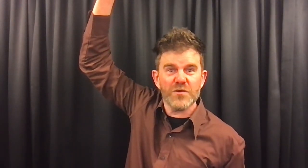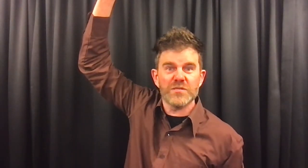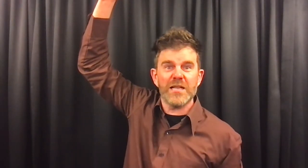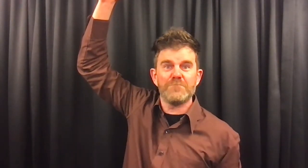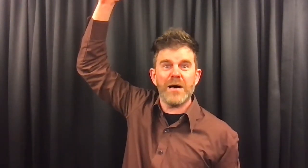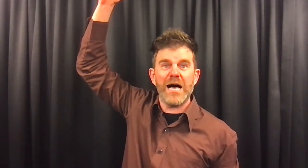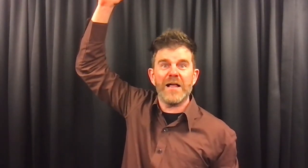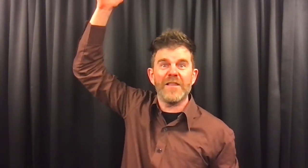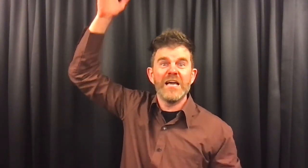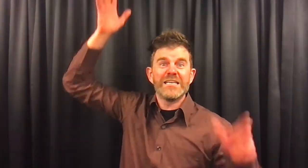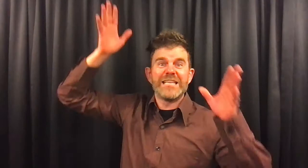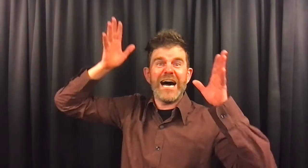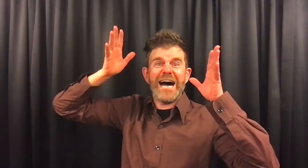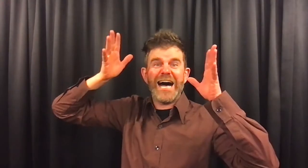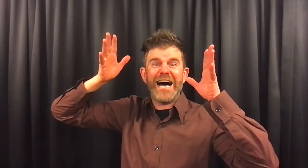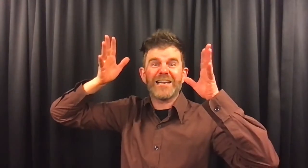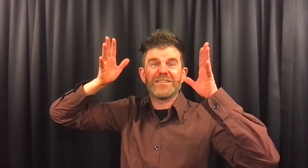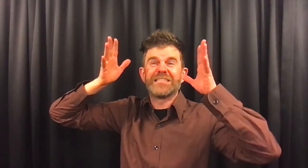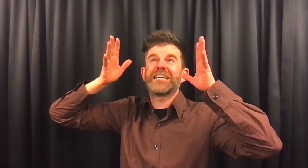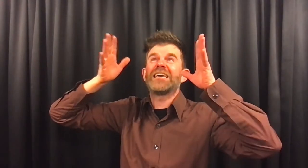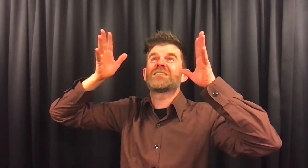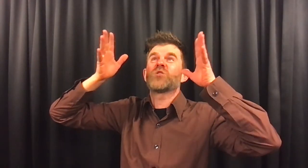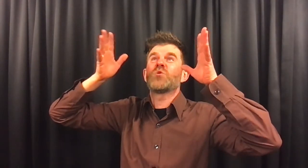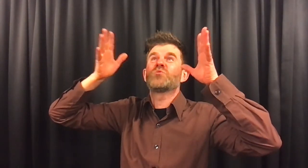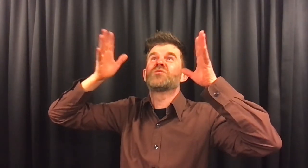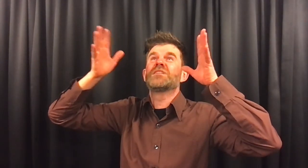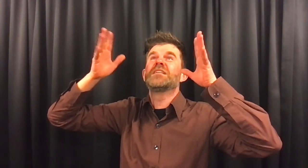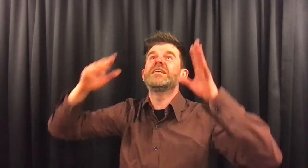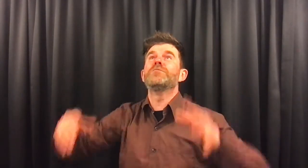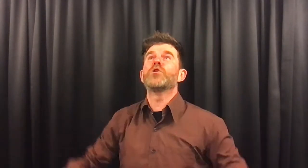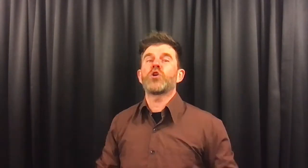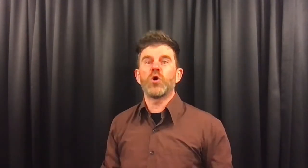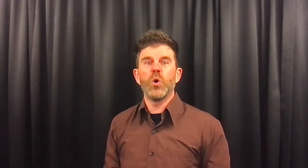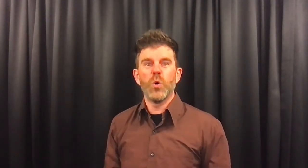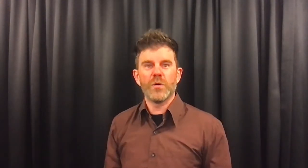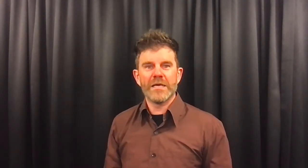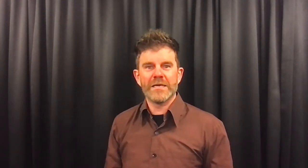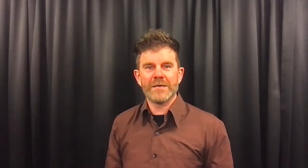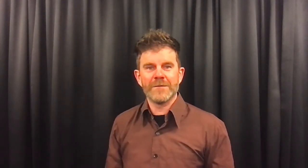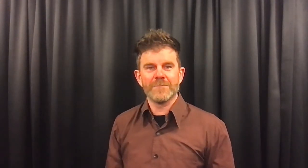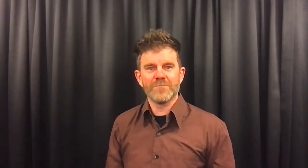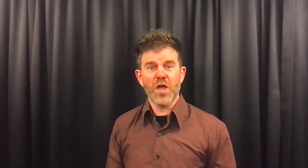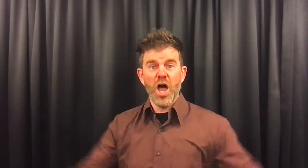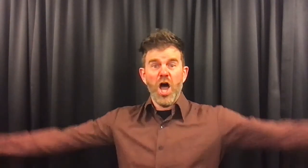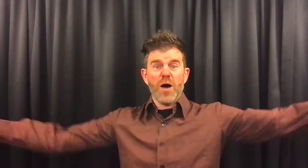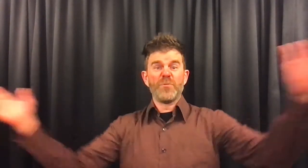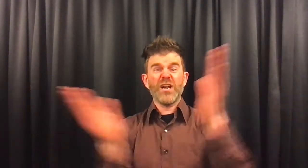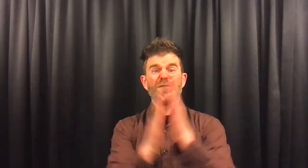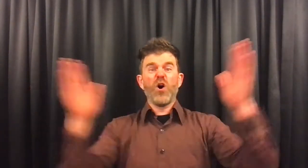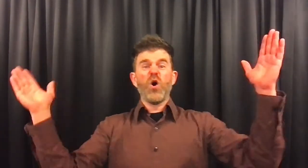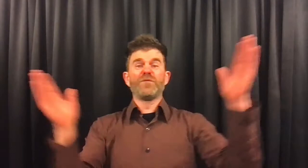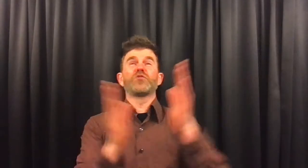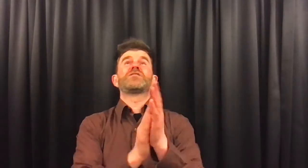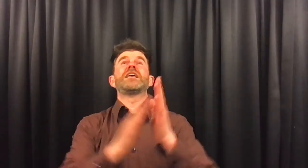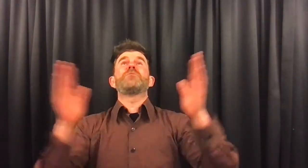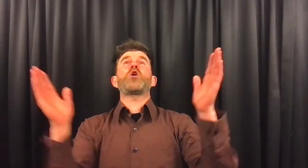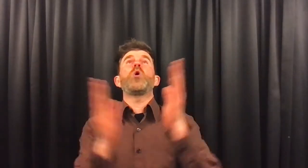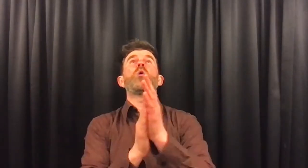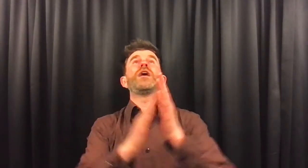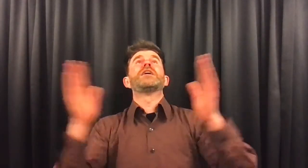ons allemaal. De arend is onze nieuwe koning. Bravo voor onze nieuwe koning.